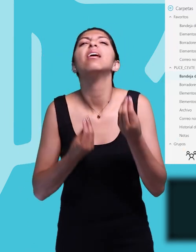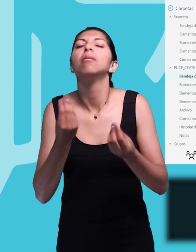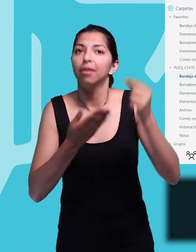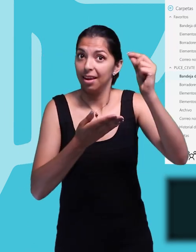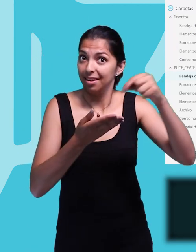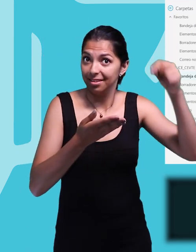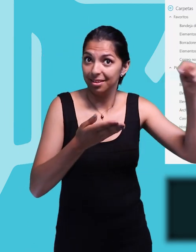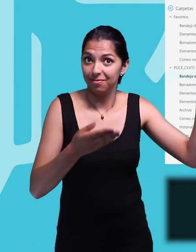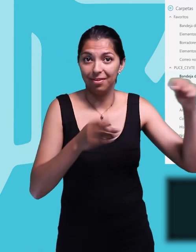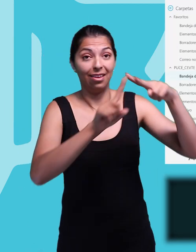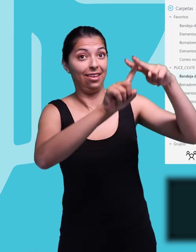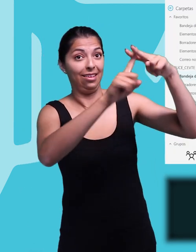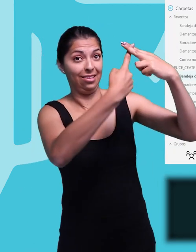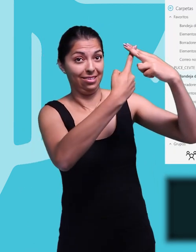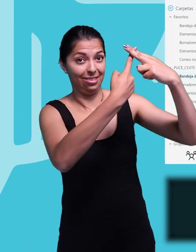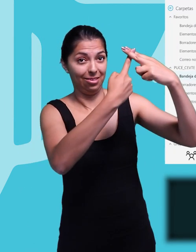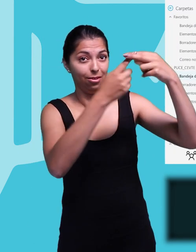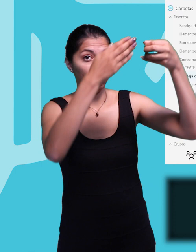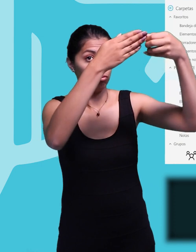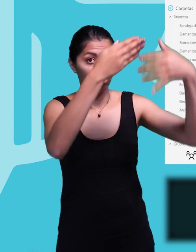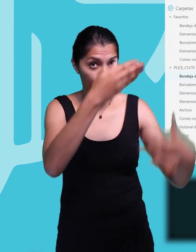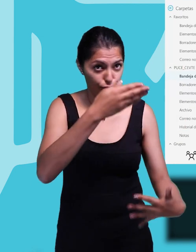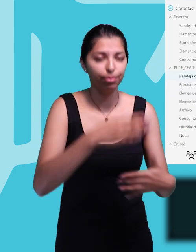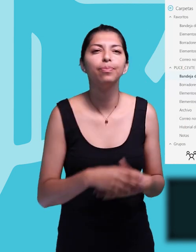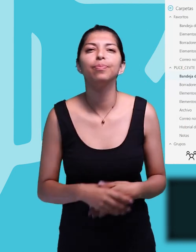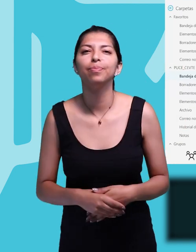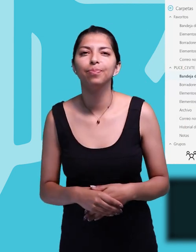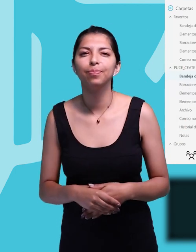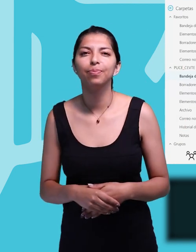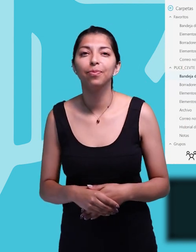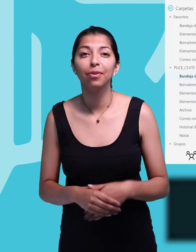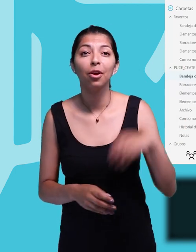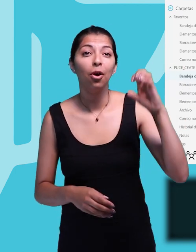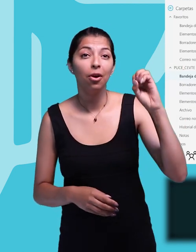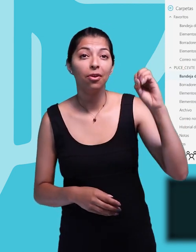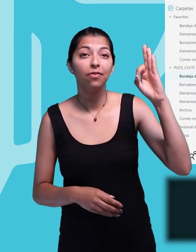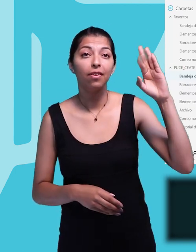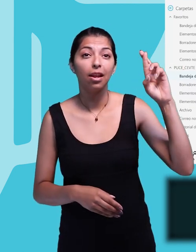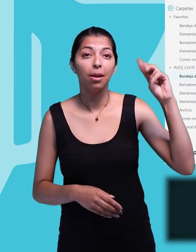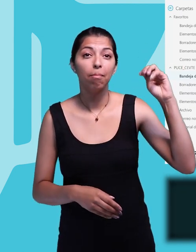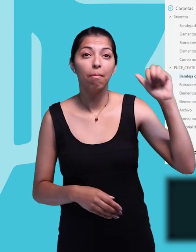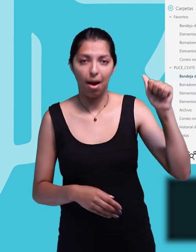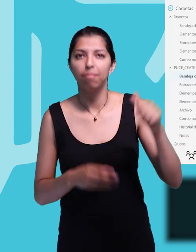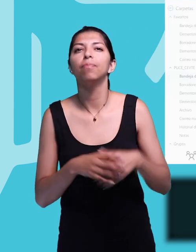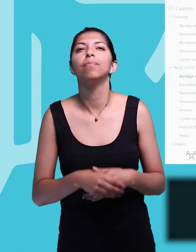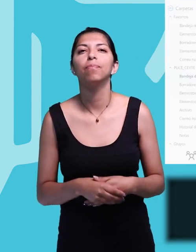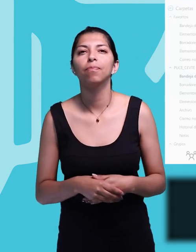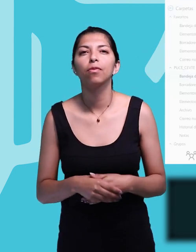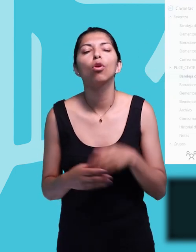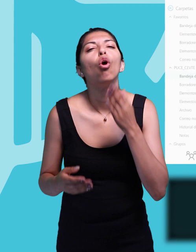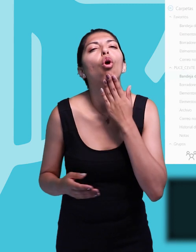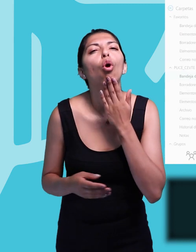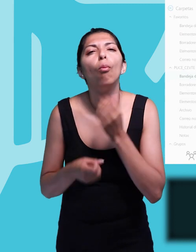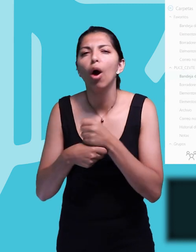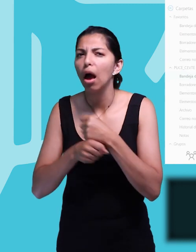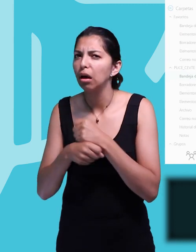una firma para los correos electrónicos. Presionamos el menú de configuración principal. Escribimos la palabra firma. Seleccionamos